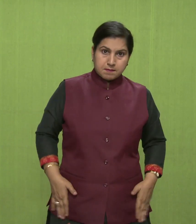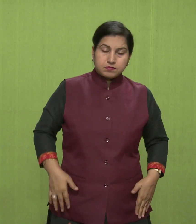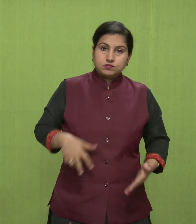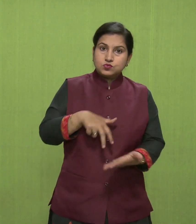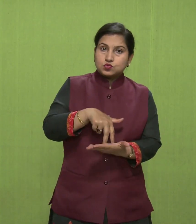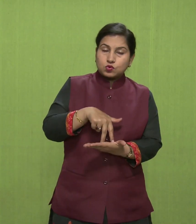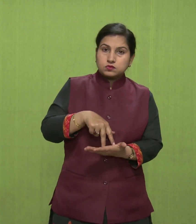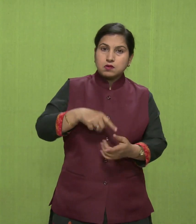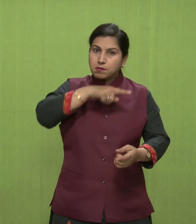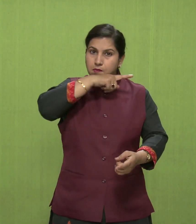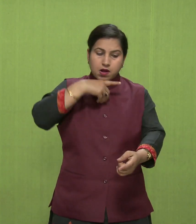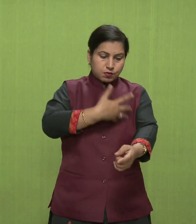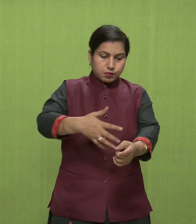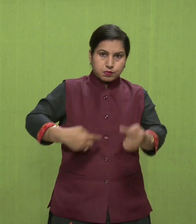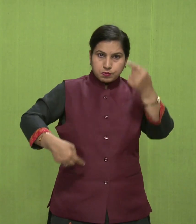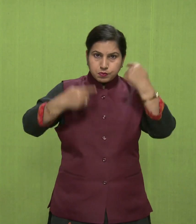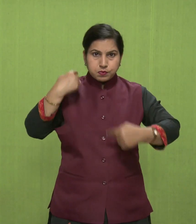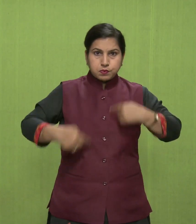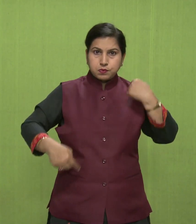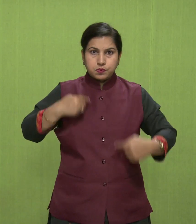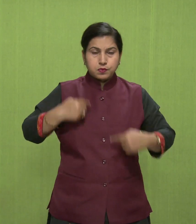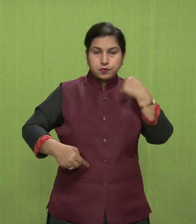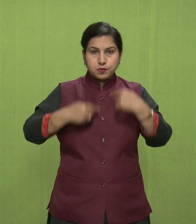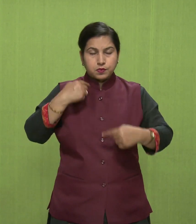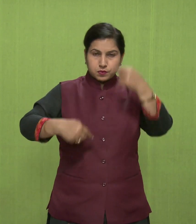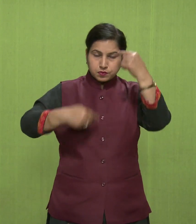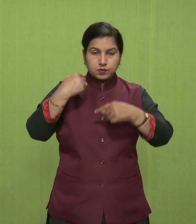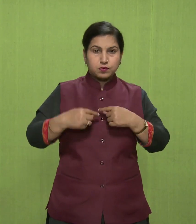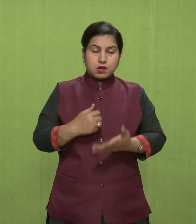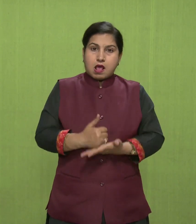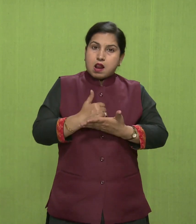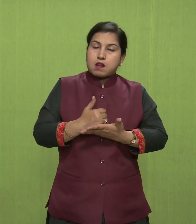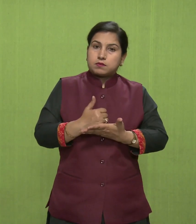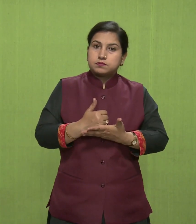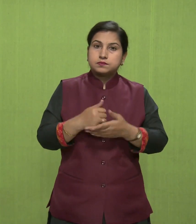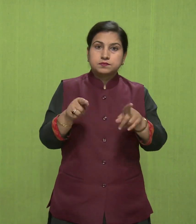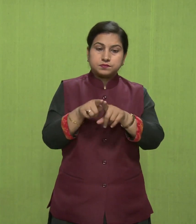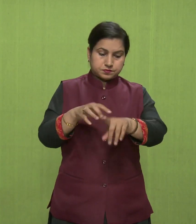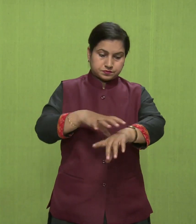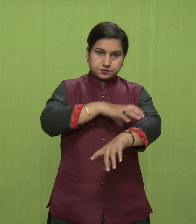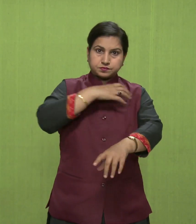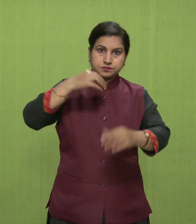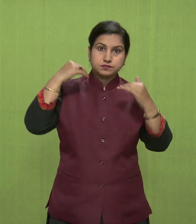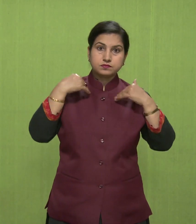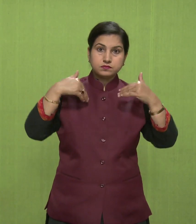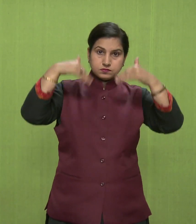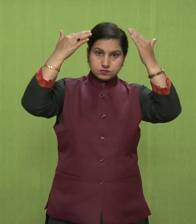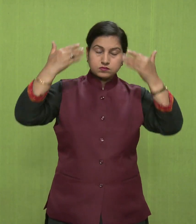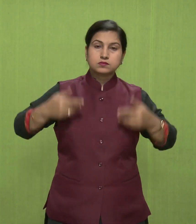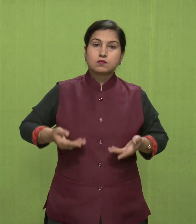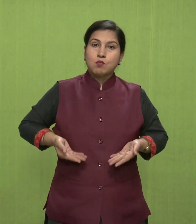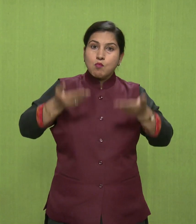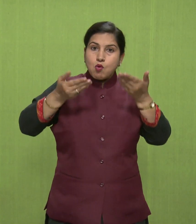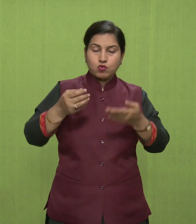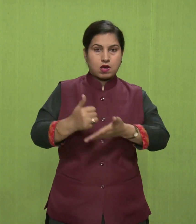खून का संचरन कम हो जाने से, रग्त का संचरन कम हो जाने से, खून का संचरन सरीर के उपरी भागों में जादा होता है,